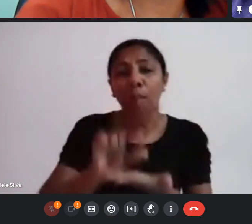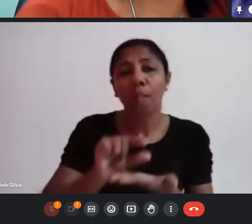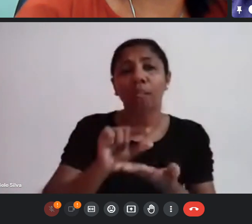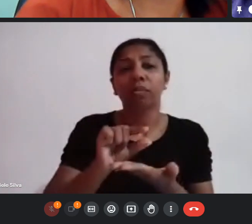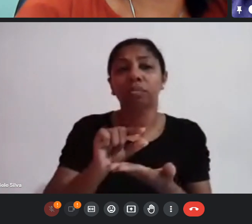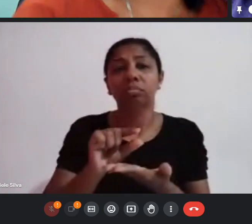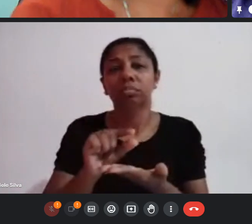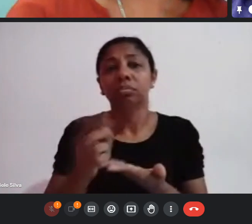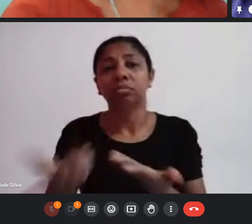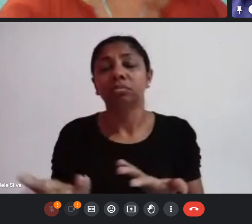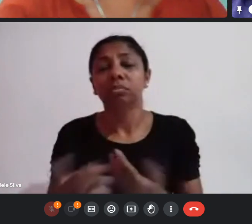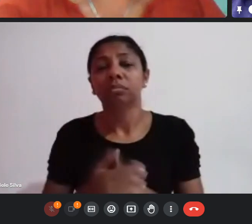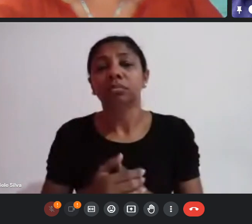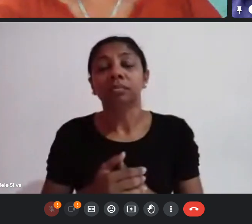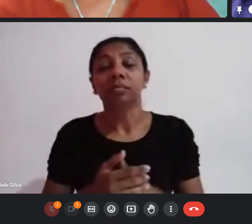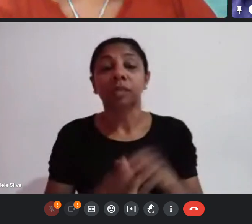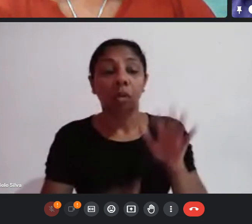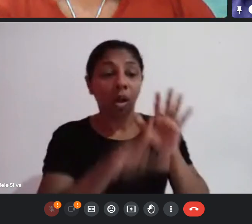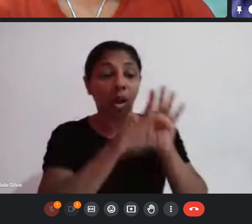então a lei